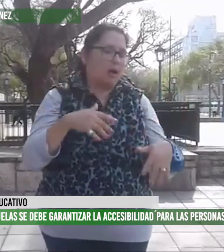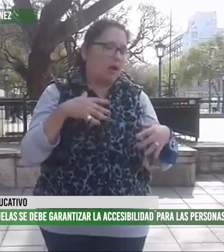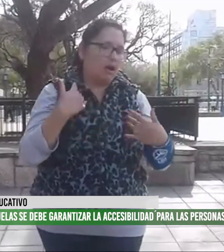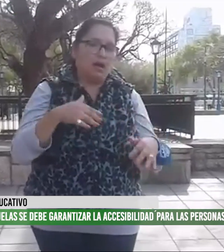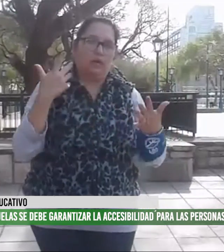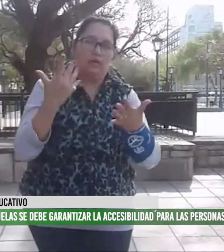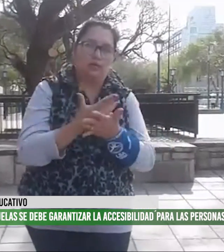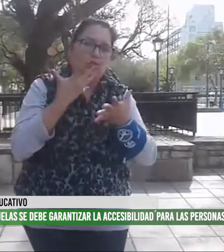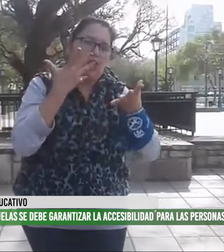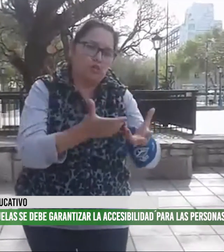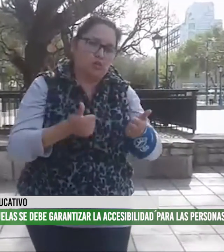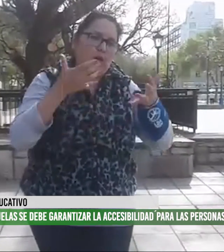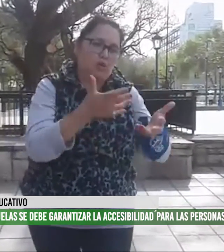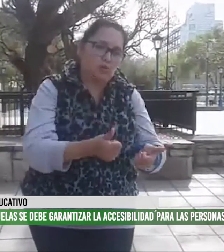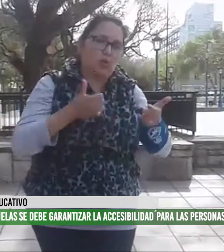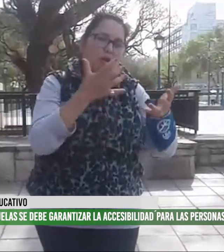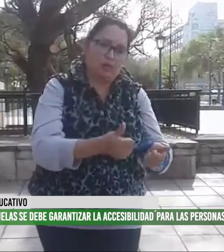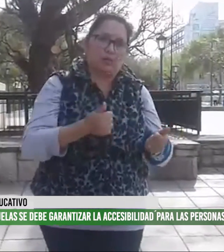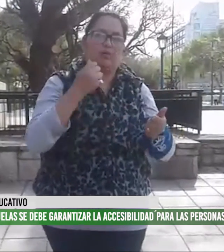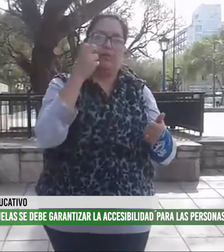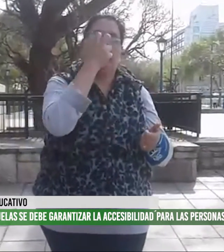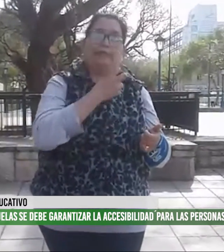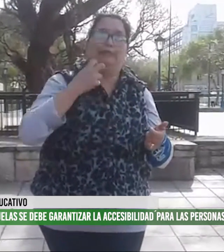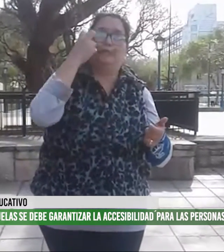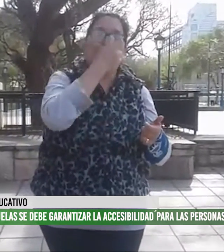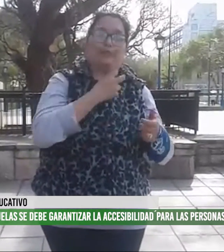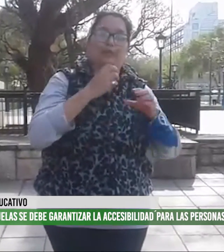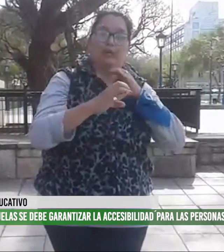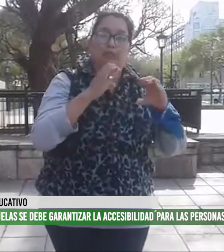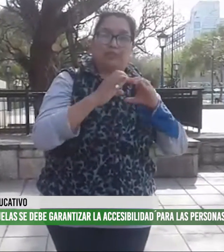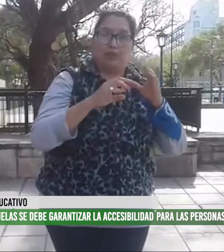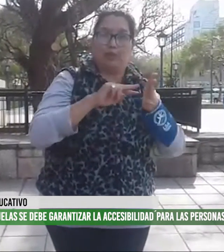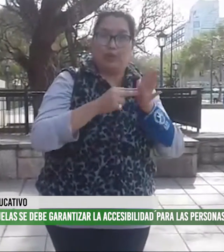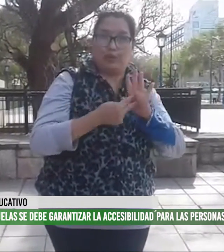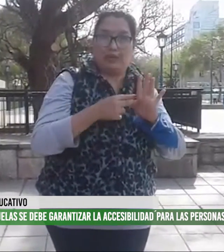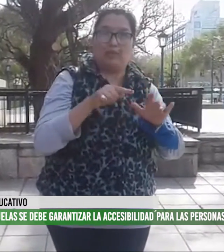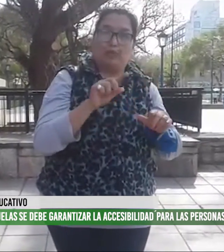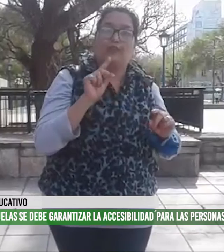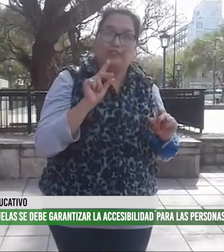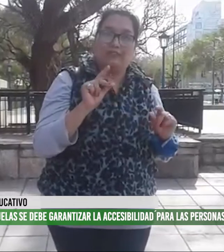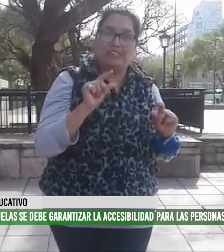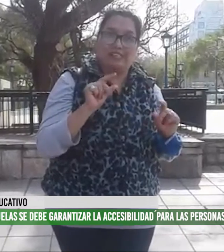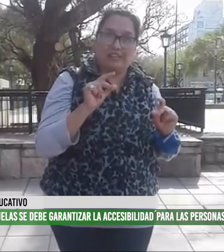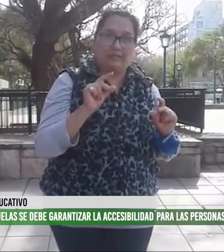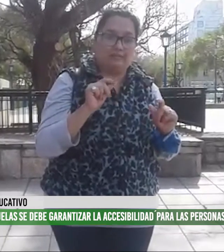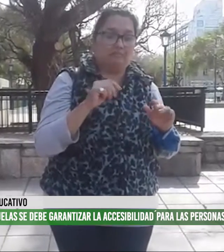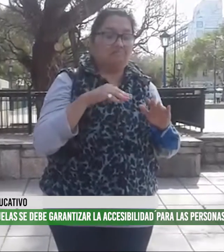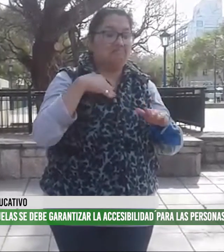muchas veces con mi familia también. Me tenían que ayudar muchísimo y oralizarme. No podía comunicarme, era muy difícil.